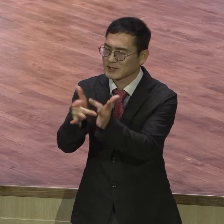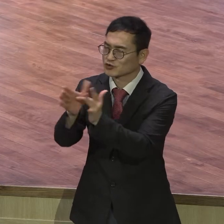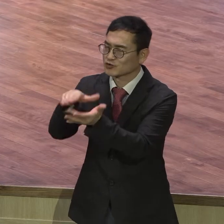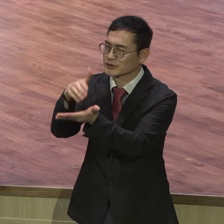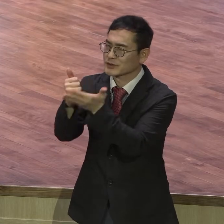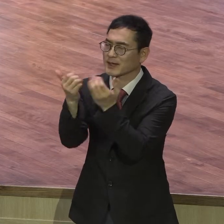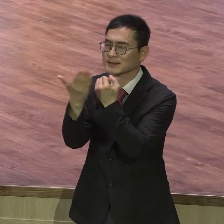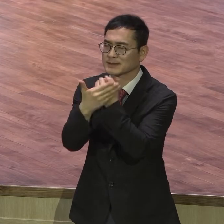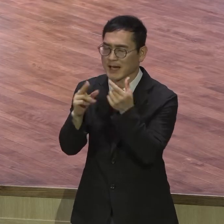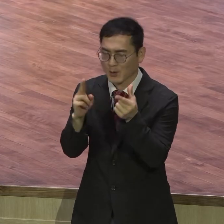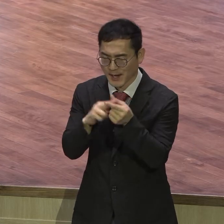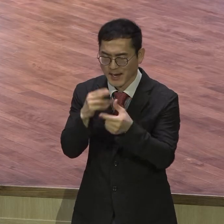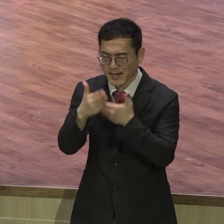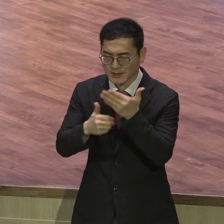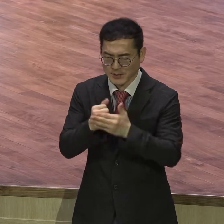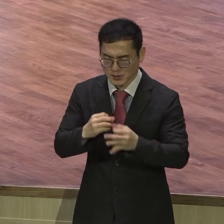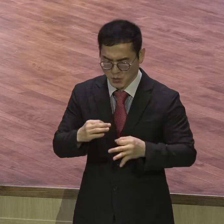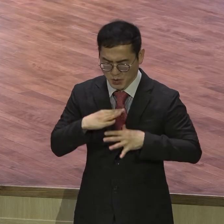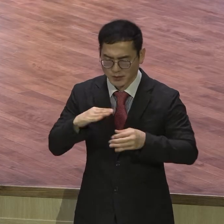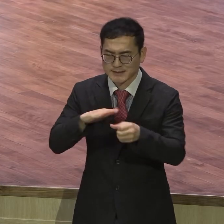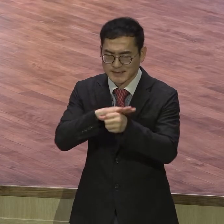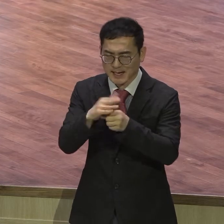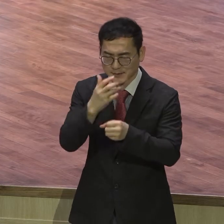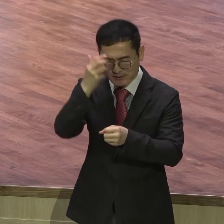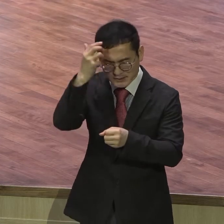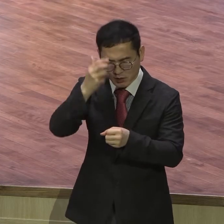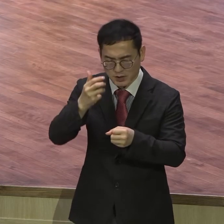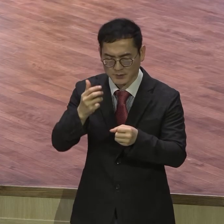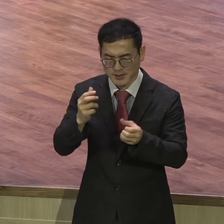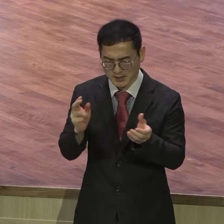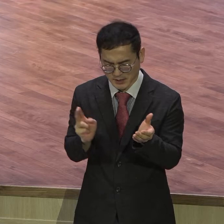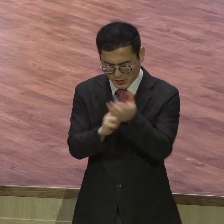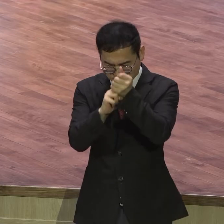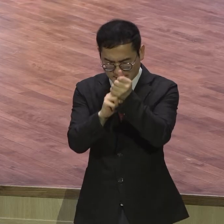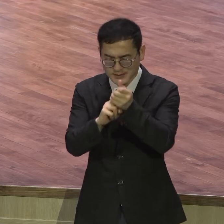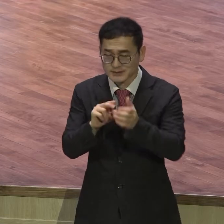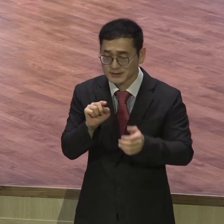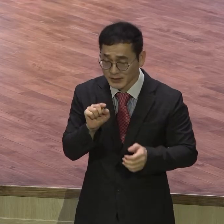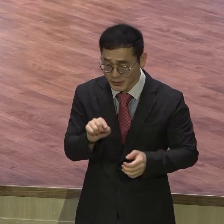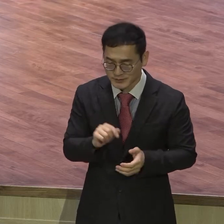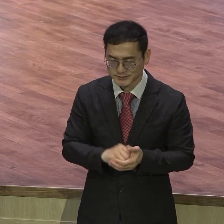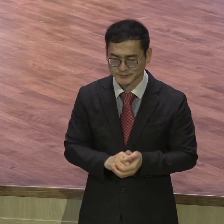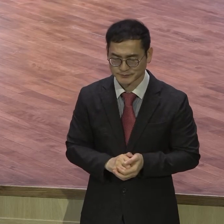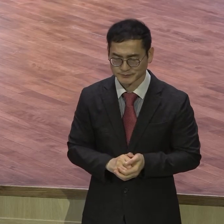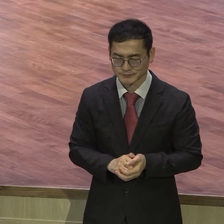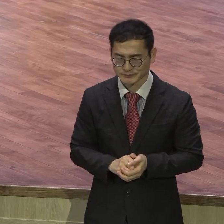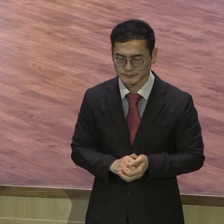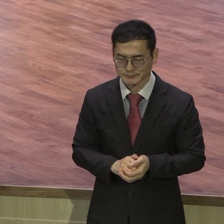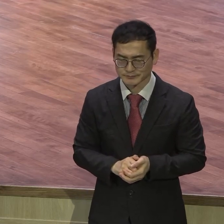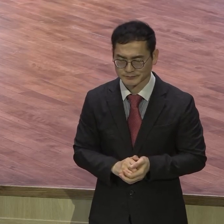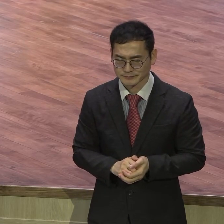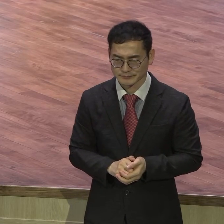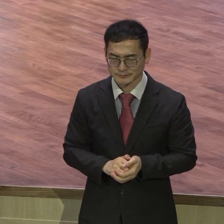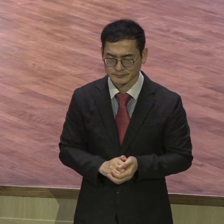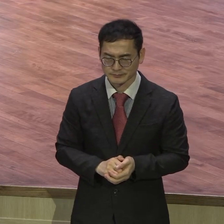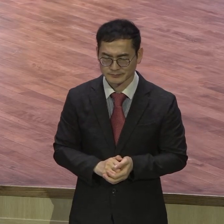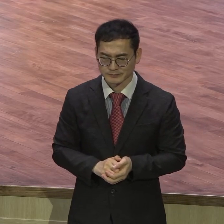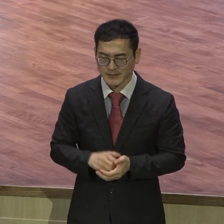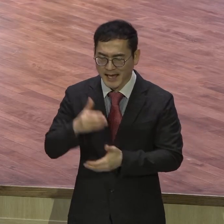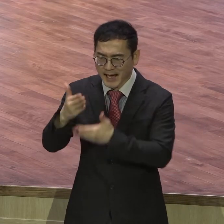우리 아버지 하나님의 놀라우신 사랑하심과 선원님의 역사심이 이미 하나님이 예배해 놓으시고 준비해 놓으신 가난 땅 약속의 땅